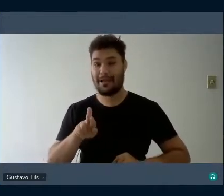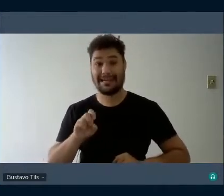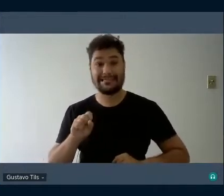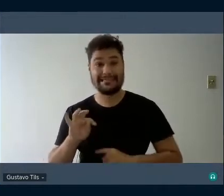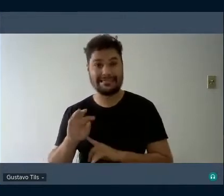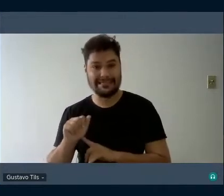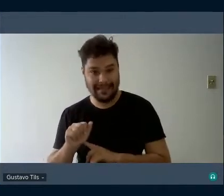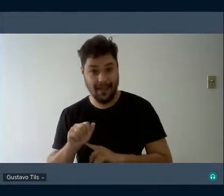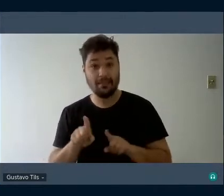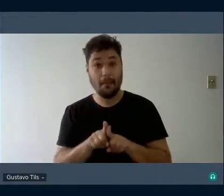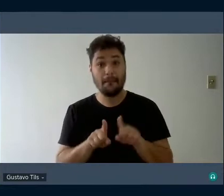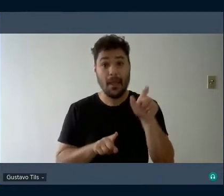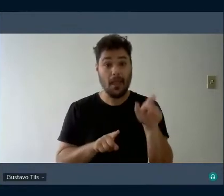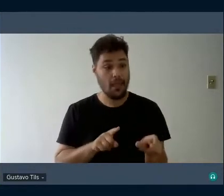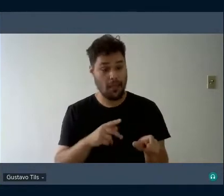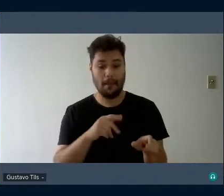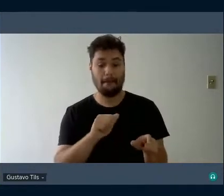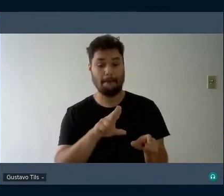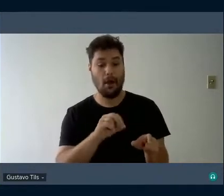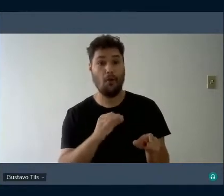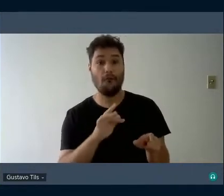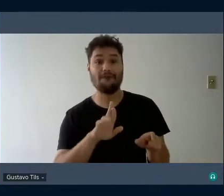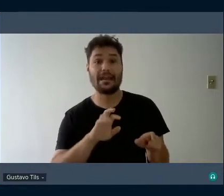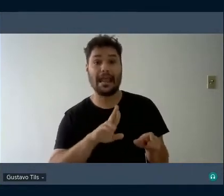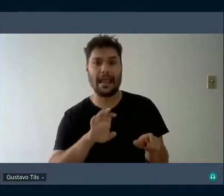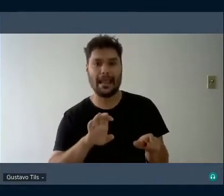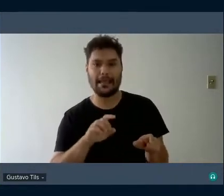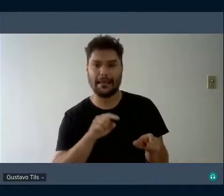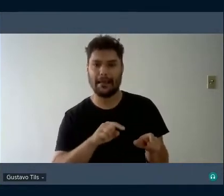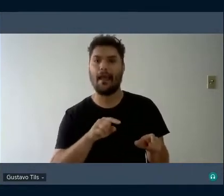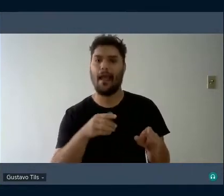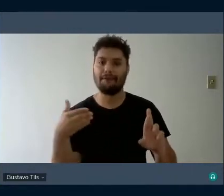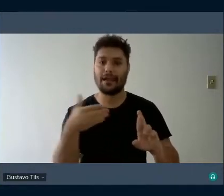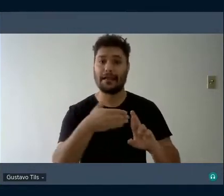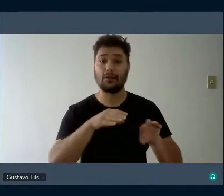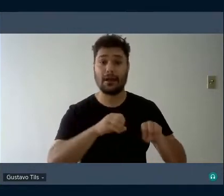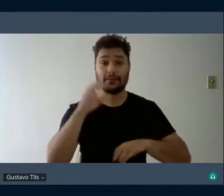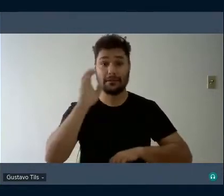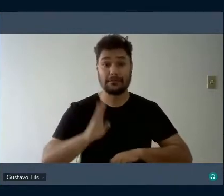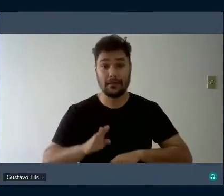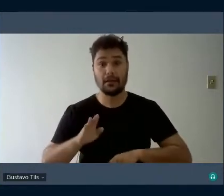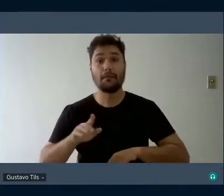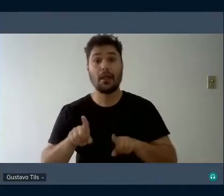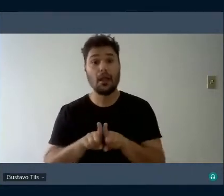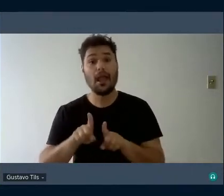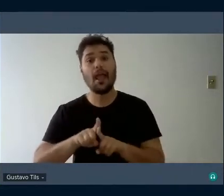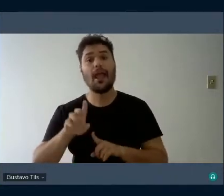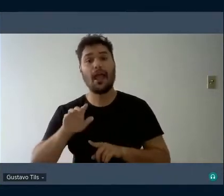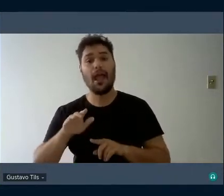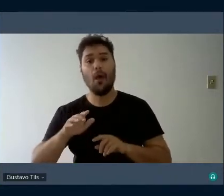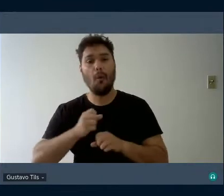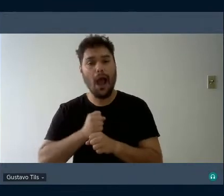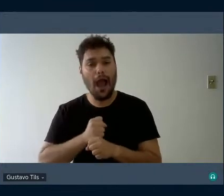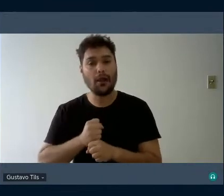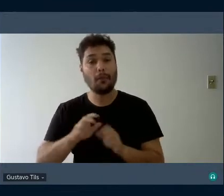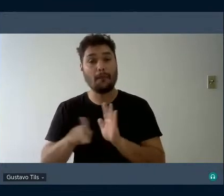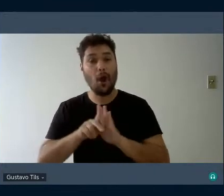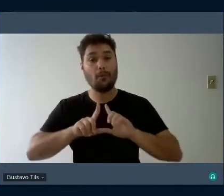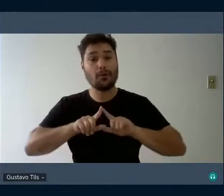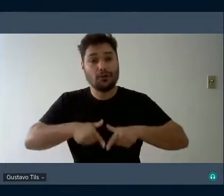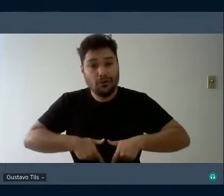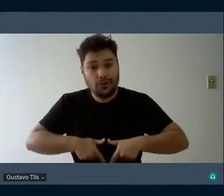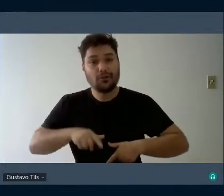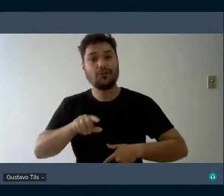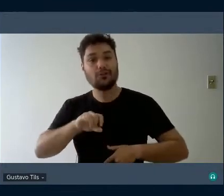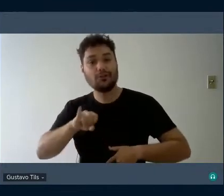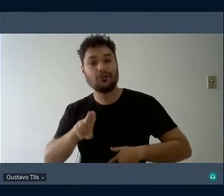dia 19, que é o nosso grande patrono da educação brasileira, também é o Ashoshanah, o Ano Novo Judaico, então, é um setembro em que a Tatiane